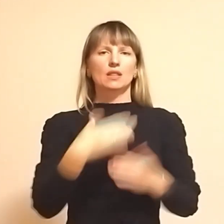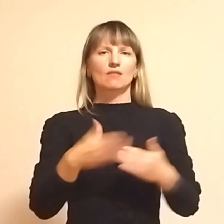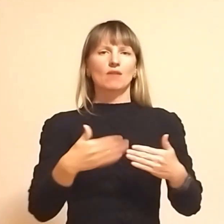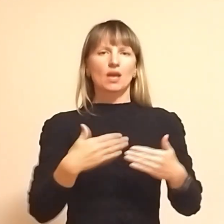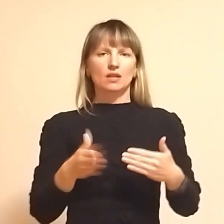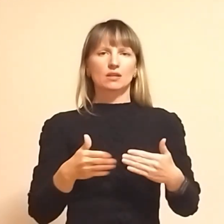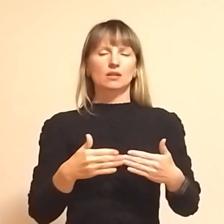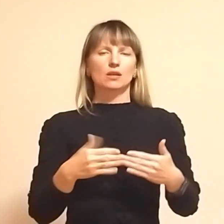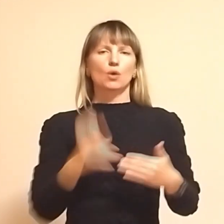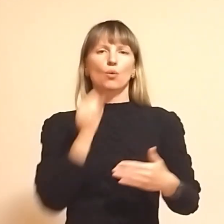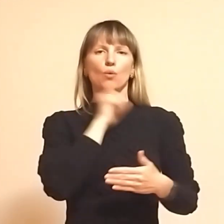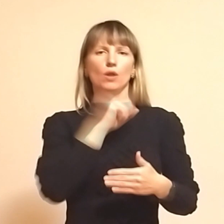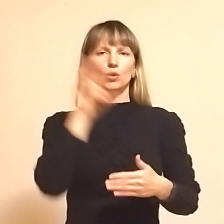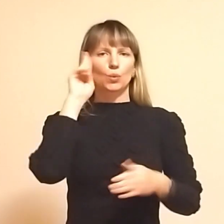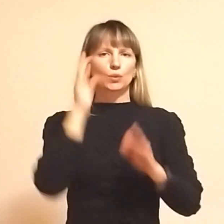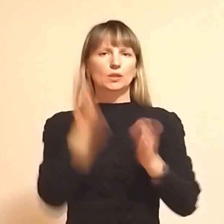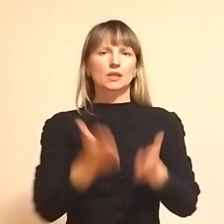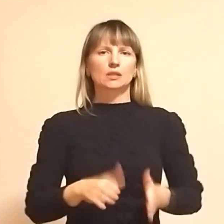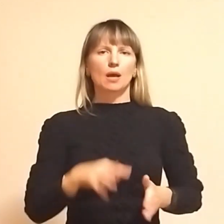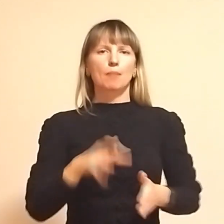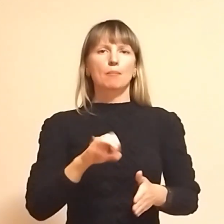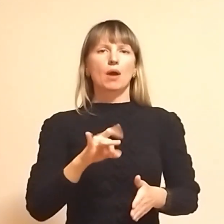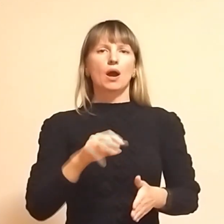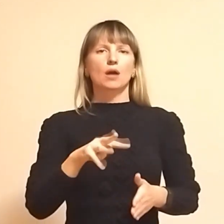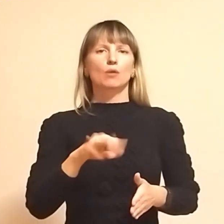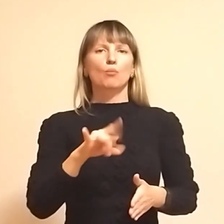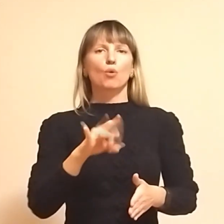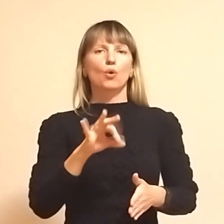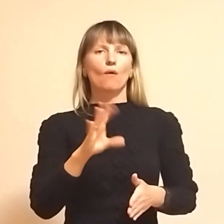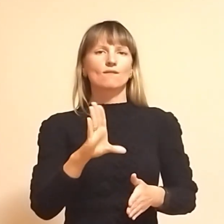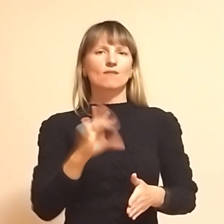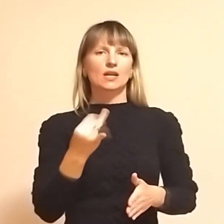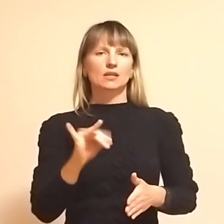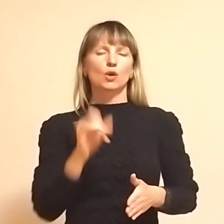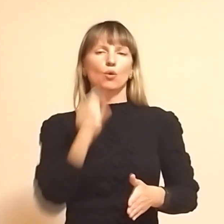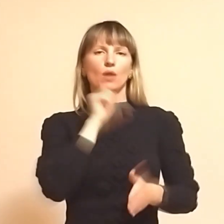вкрадений таз нормувавий і вкрадені інструменти.